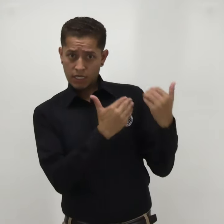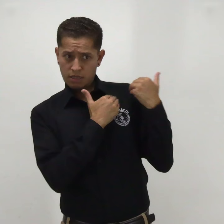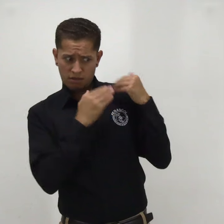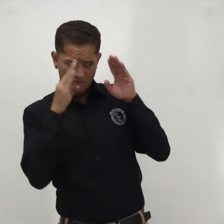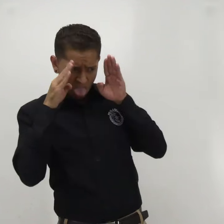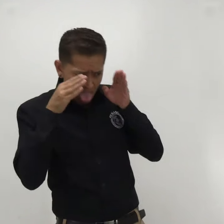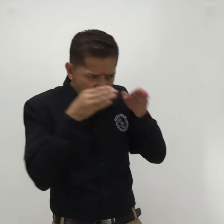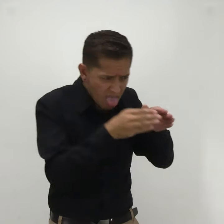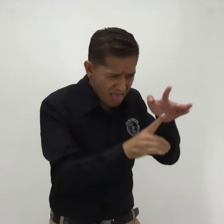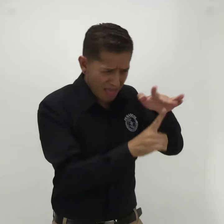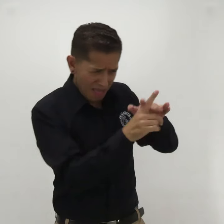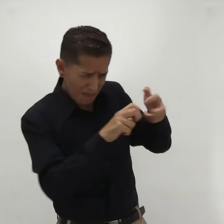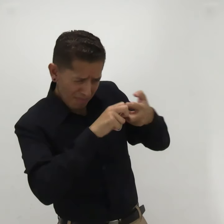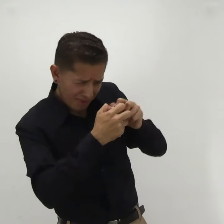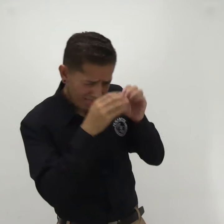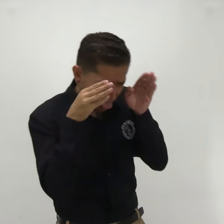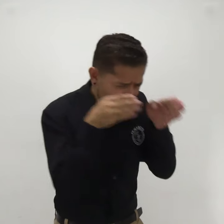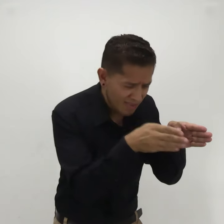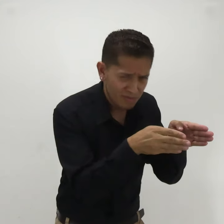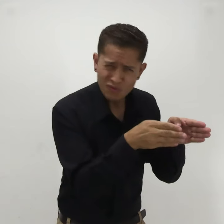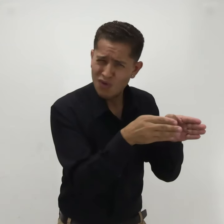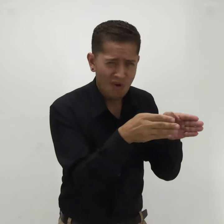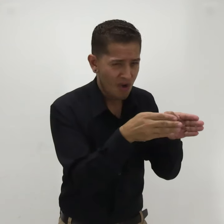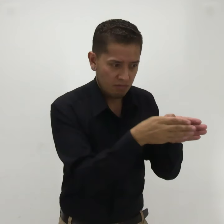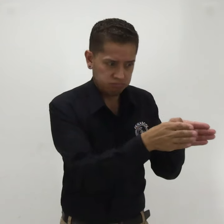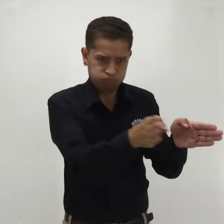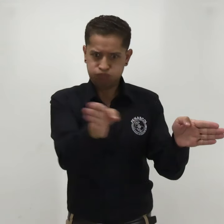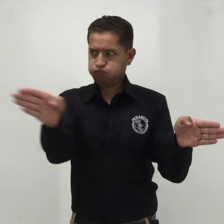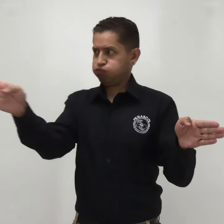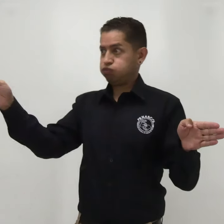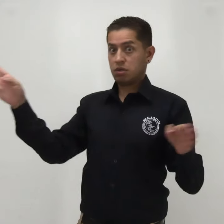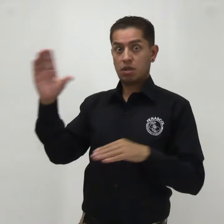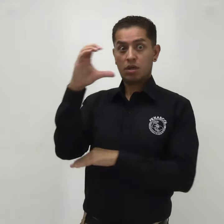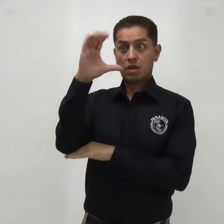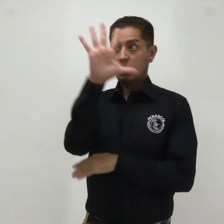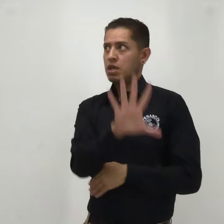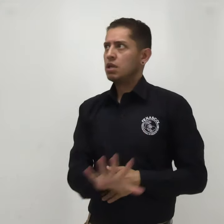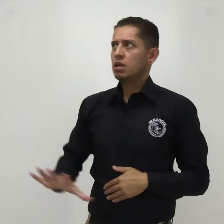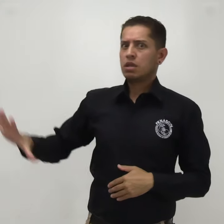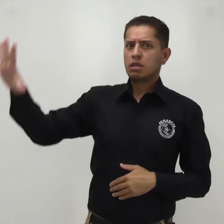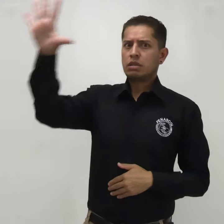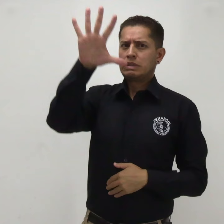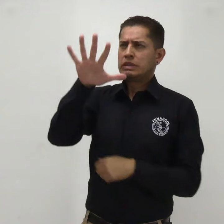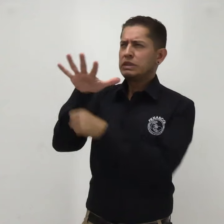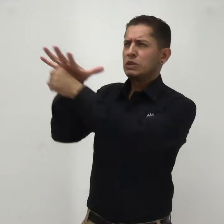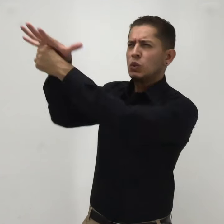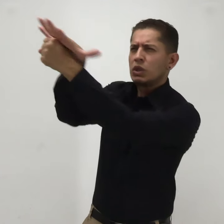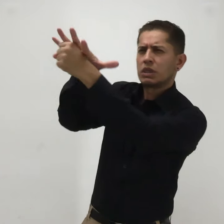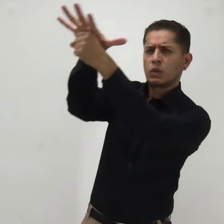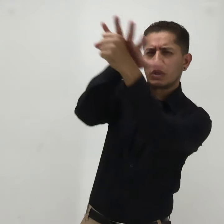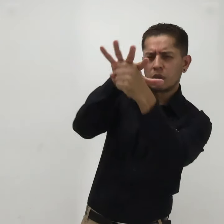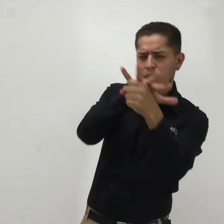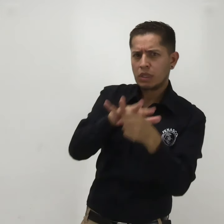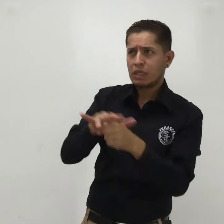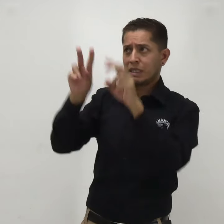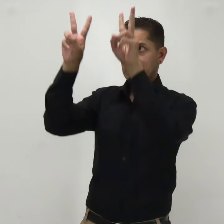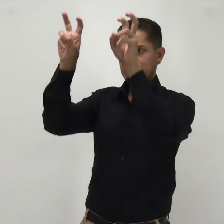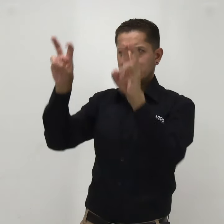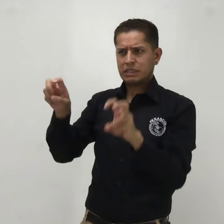Resaltamos que la Federación trabaja por los derechos de las personas sordas en el marco